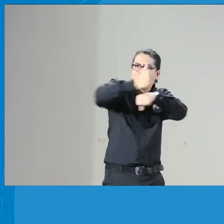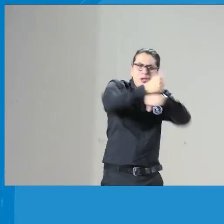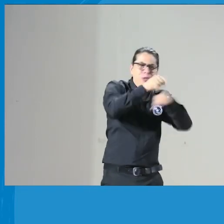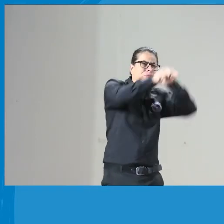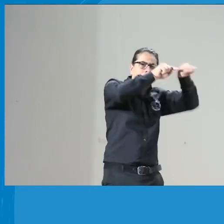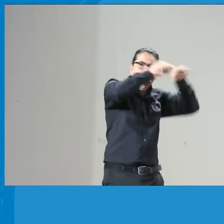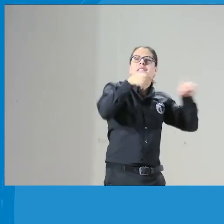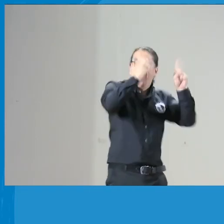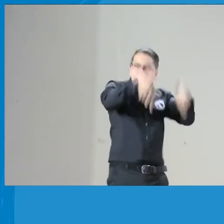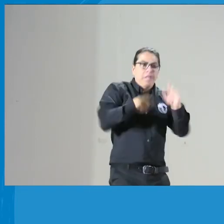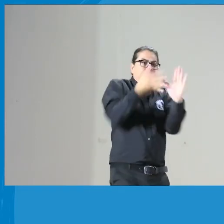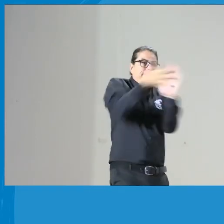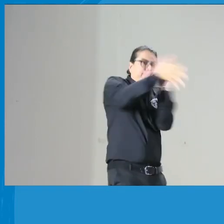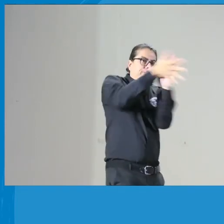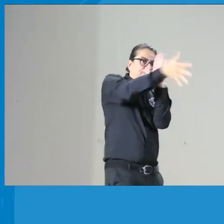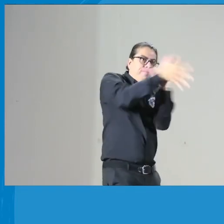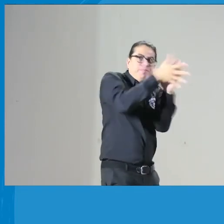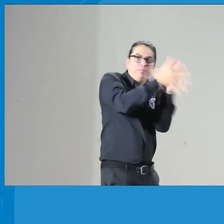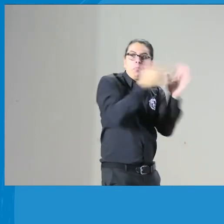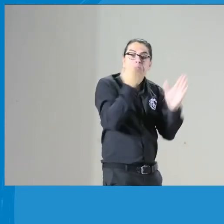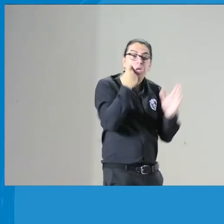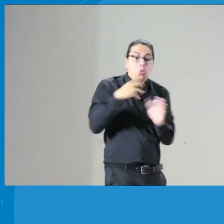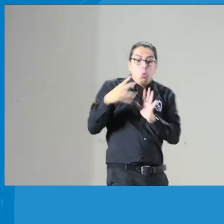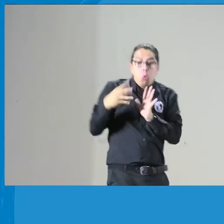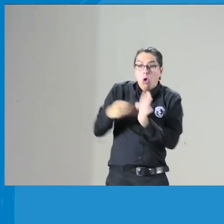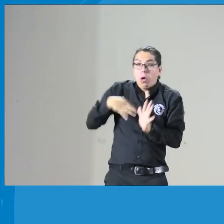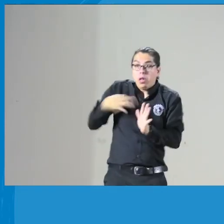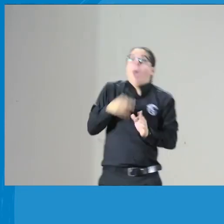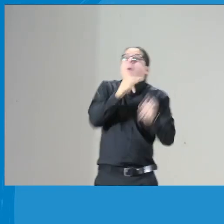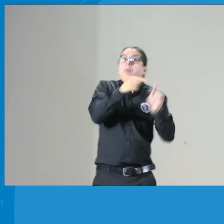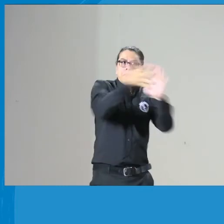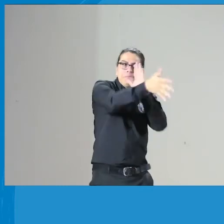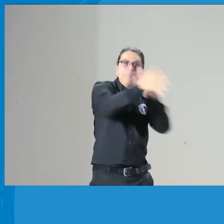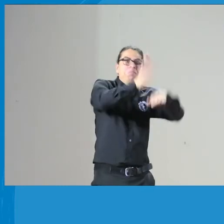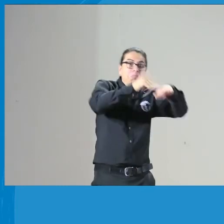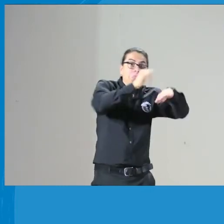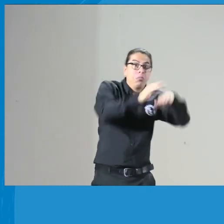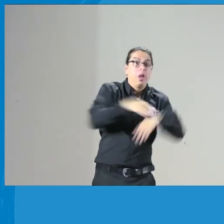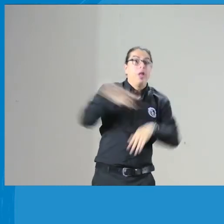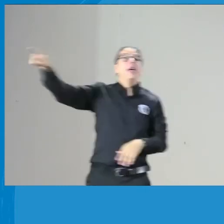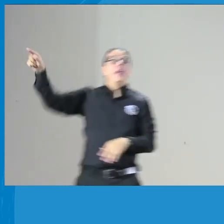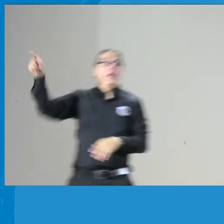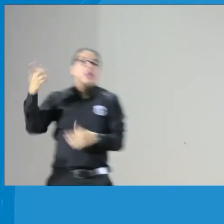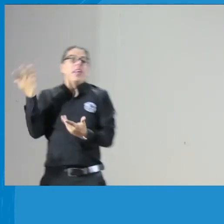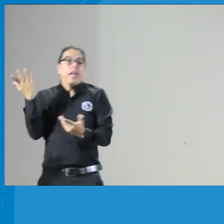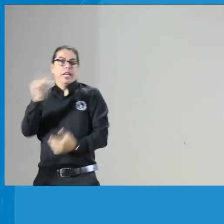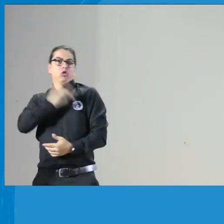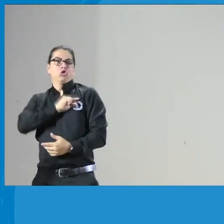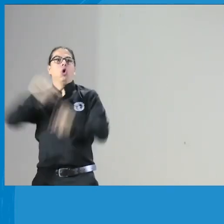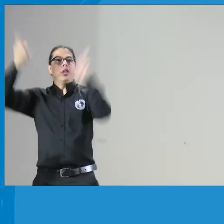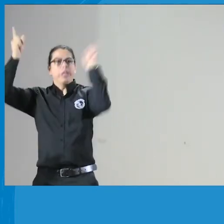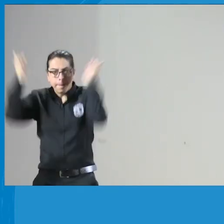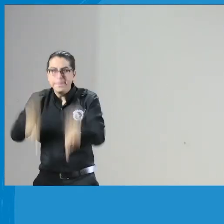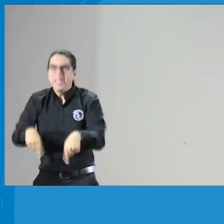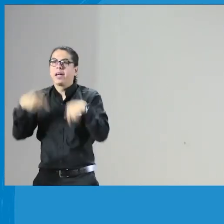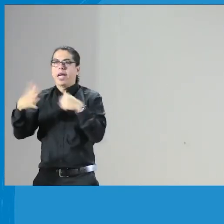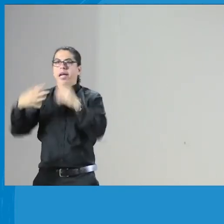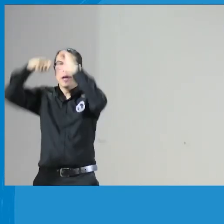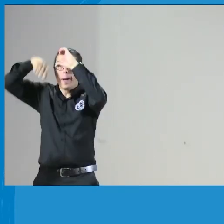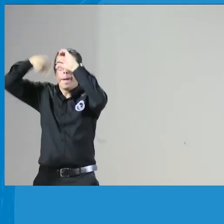docentes de apoyo y los directivos también se les hacía esa formación del código de ética de los intérpretes entonces el